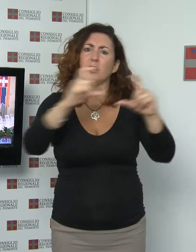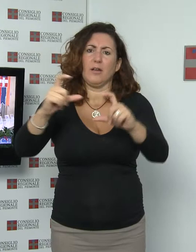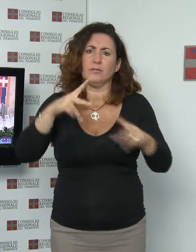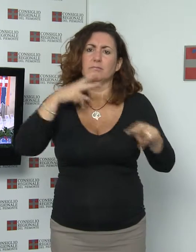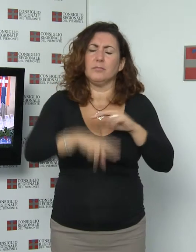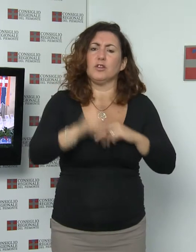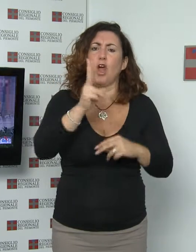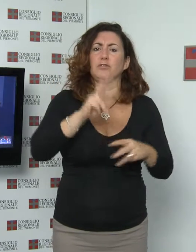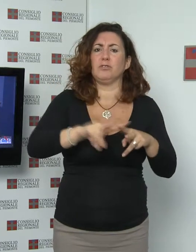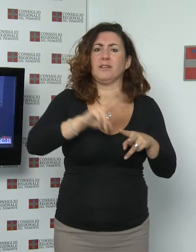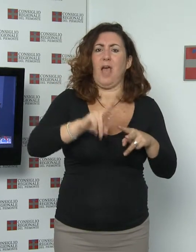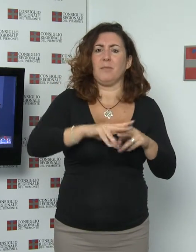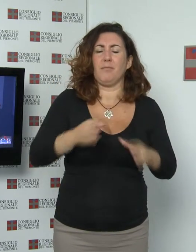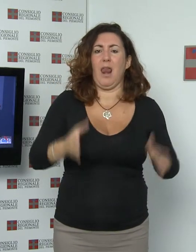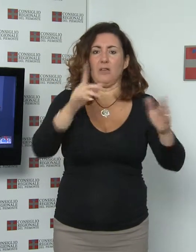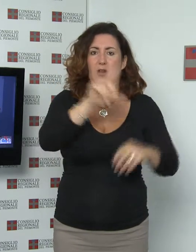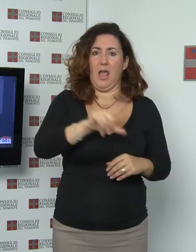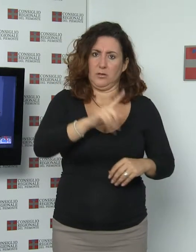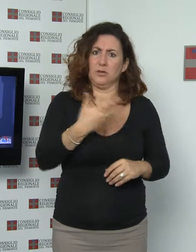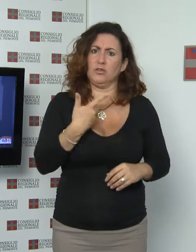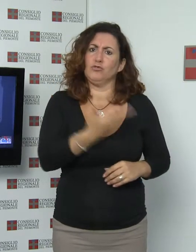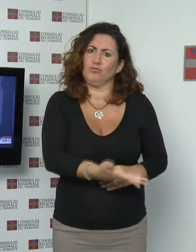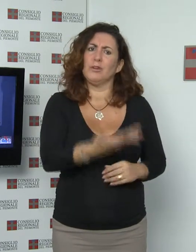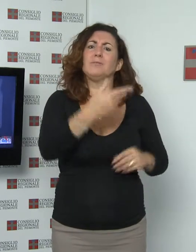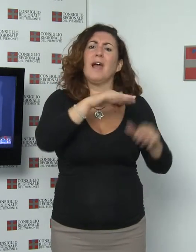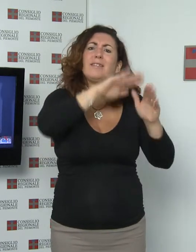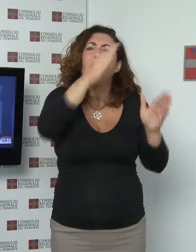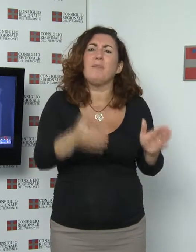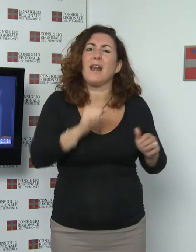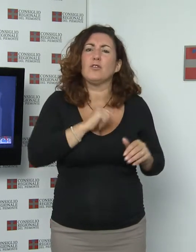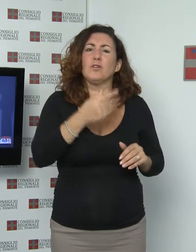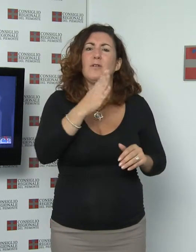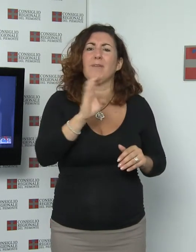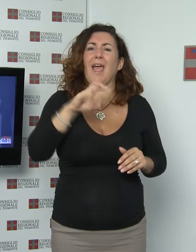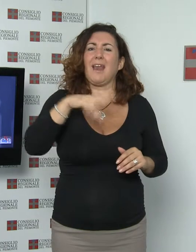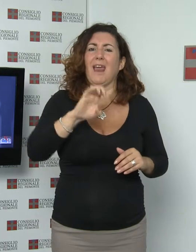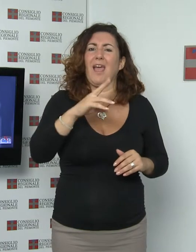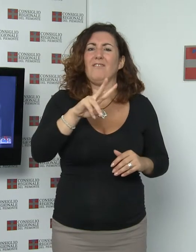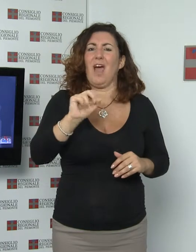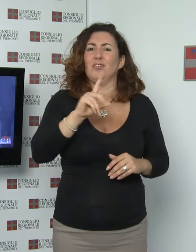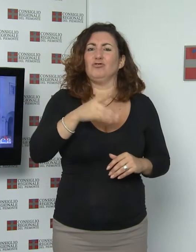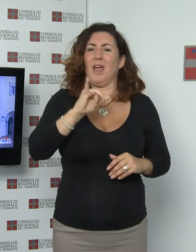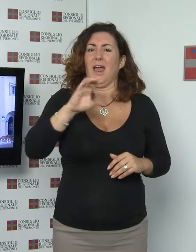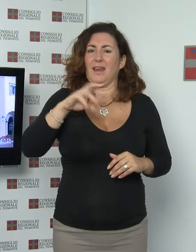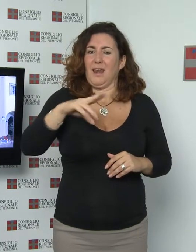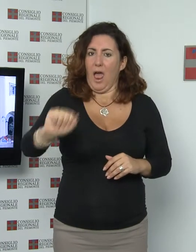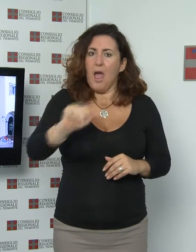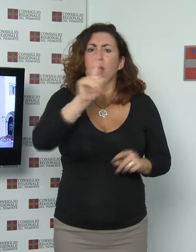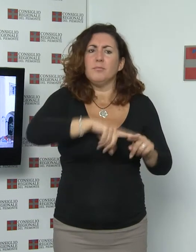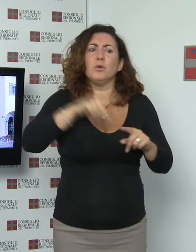Qui sono presenti un tabernacolo proveniente da Benevagenna e una coppia di stipi intarsiati in avorio. Curata dalla Fondazione Accorsi